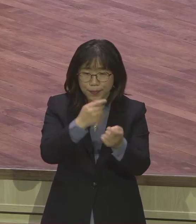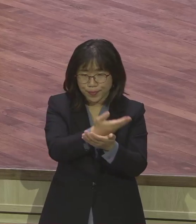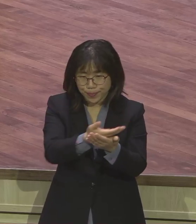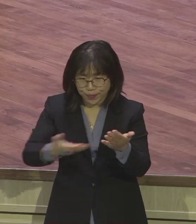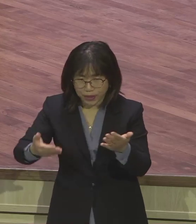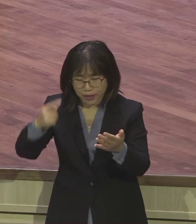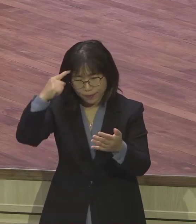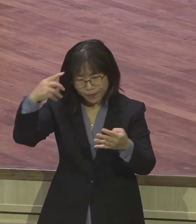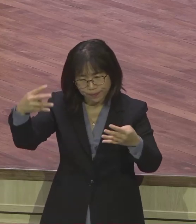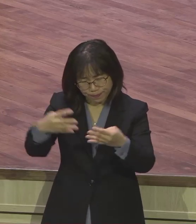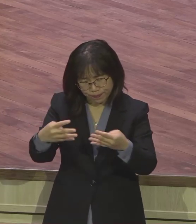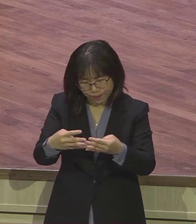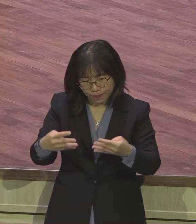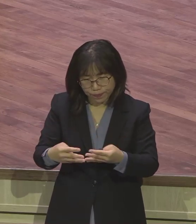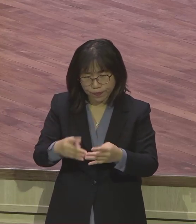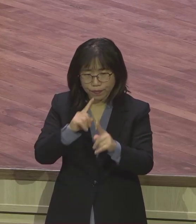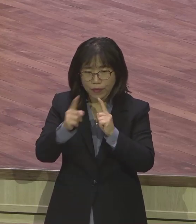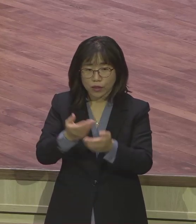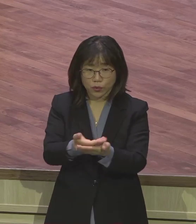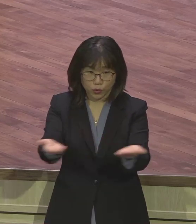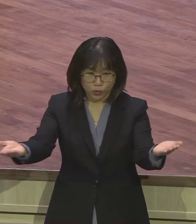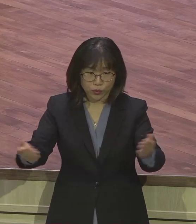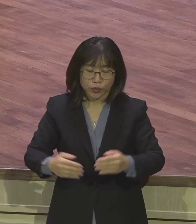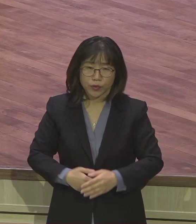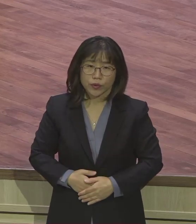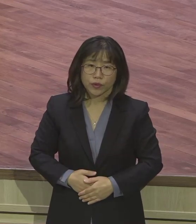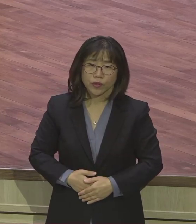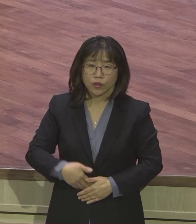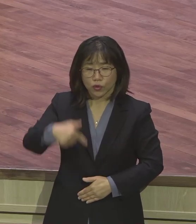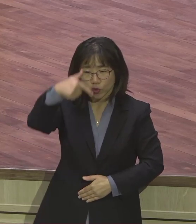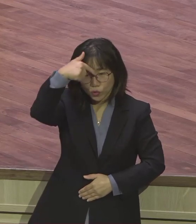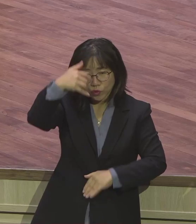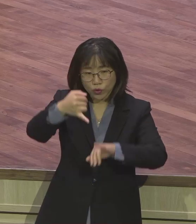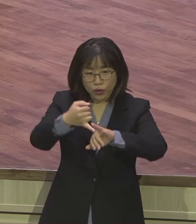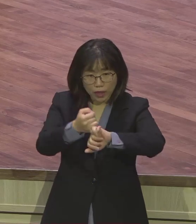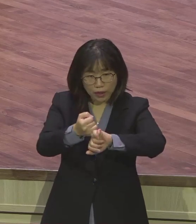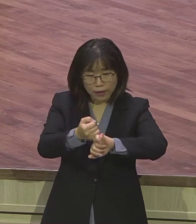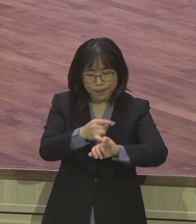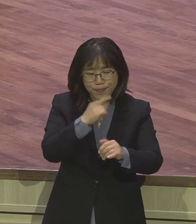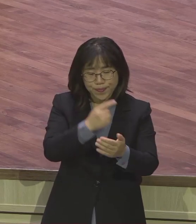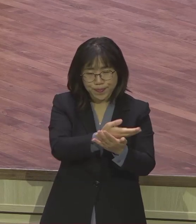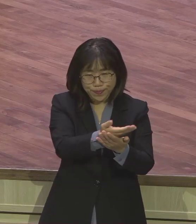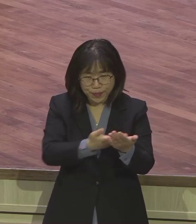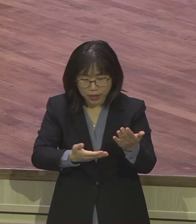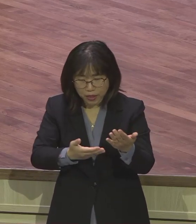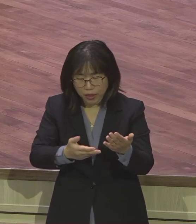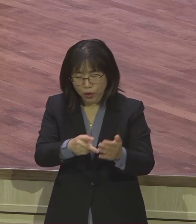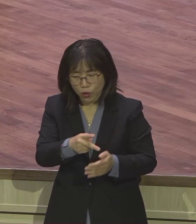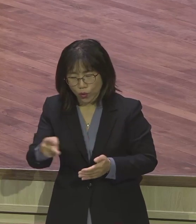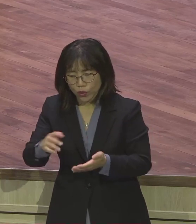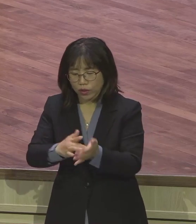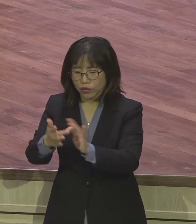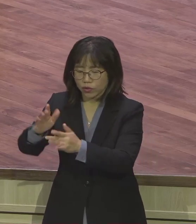피. 피. 피. 구약에 따른 짐승의 피. 신약은 예수고시도의 피. 그래서 이 피. 피.